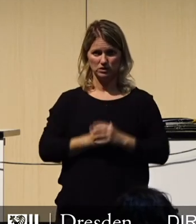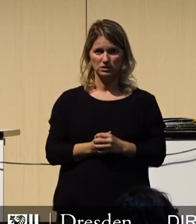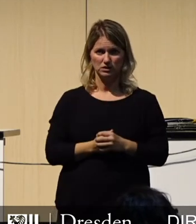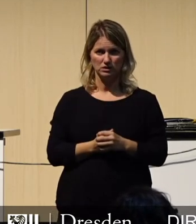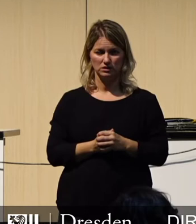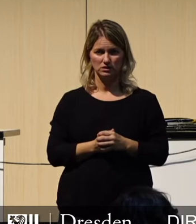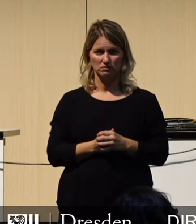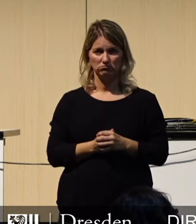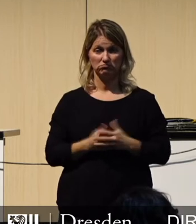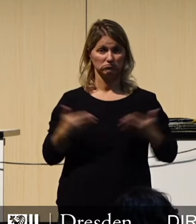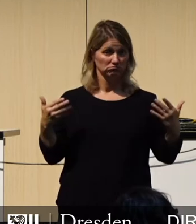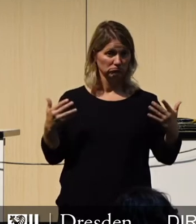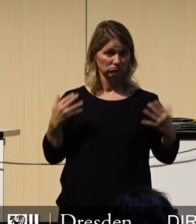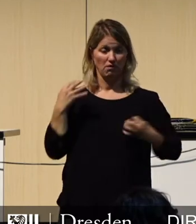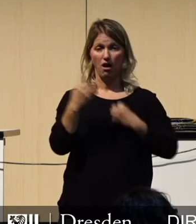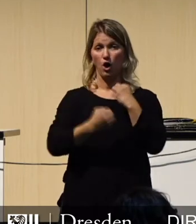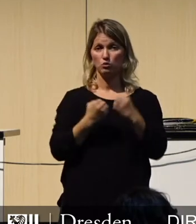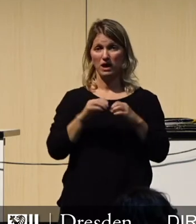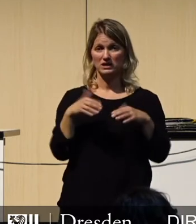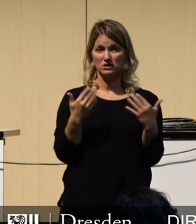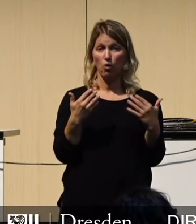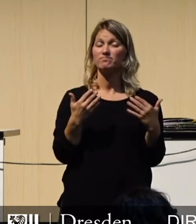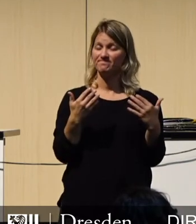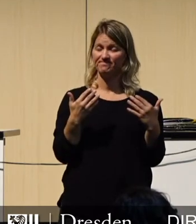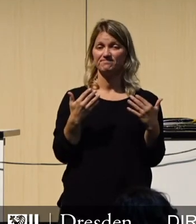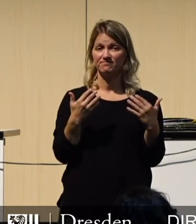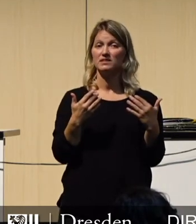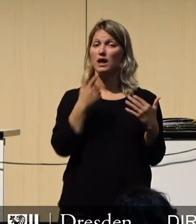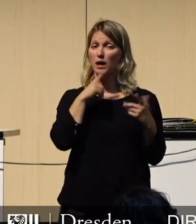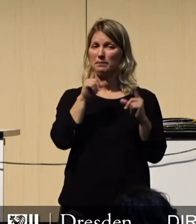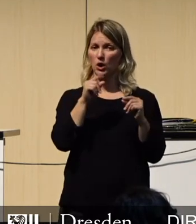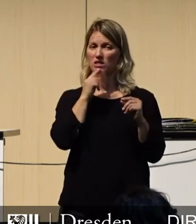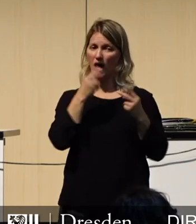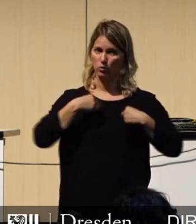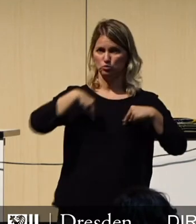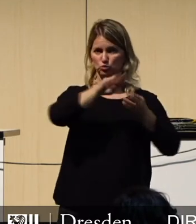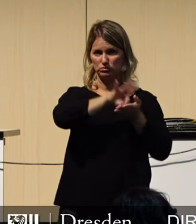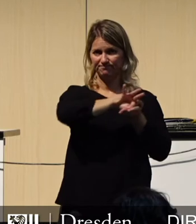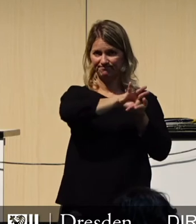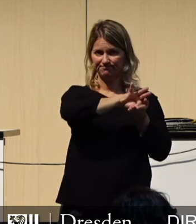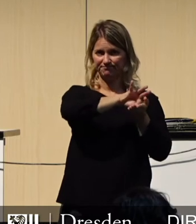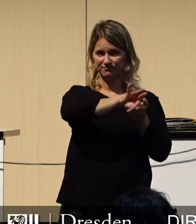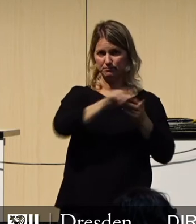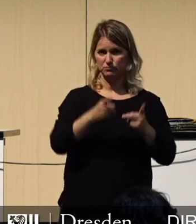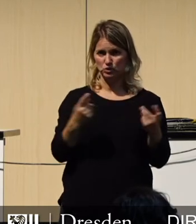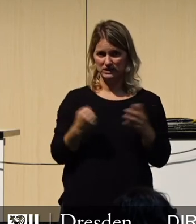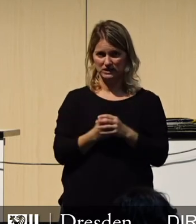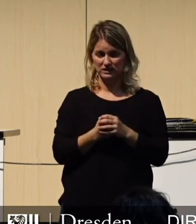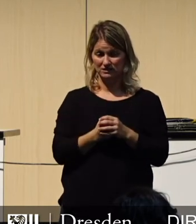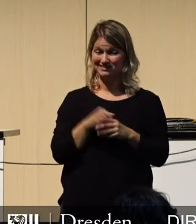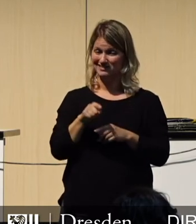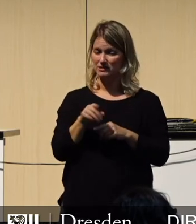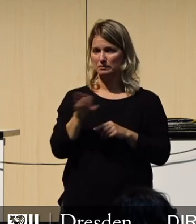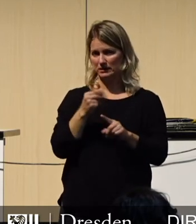Und zwangsläufig werden auch wir unseren Teil zur Refinanzierung beizutragen haben. Vor diesem Hintergrund